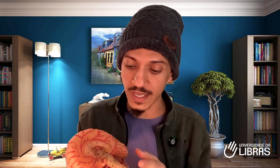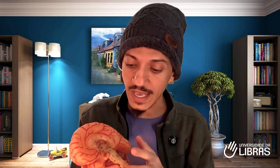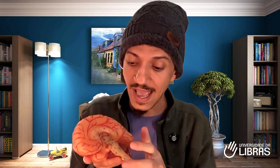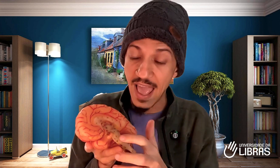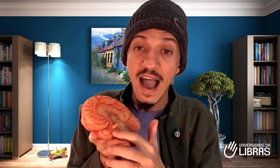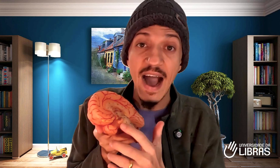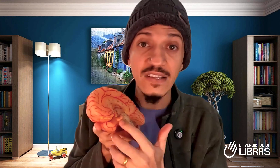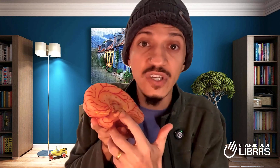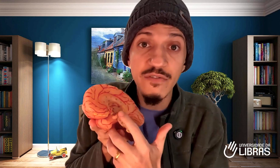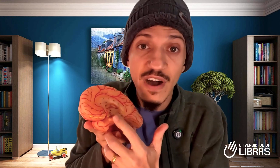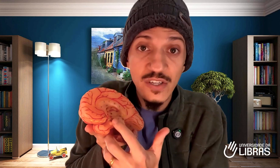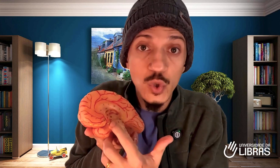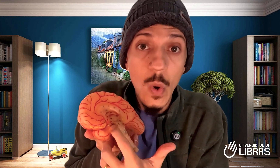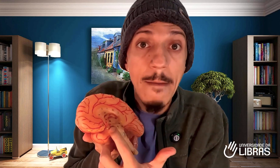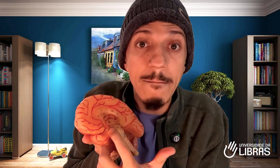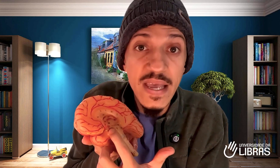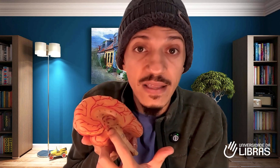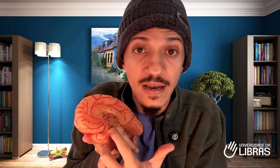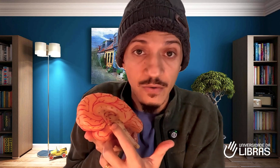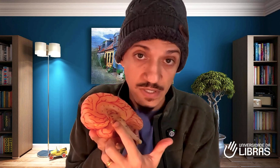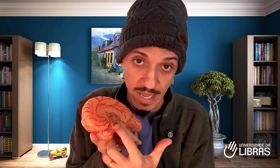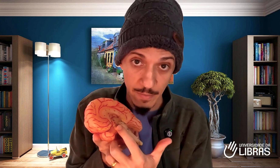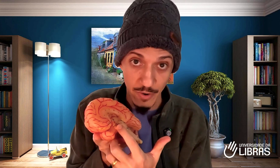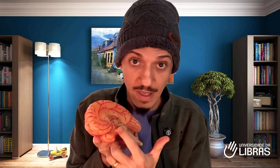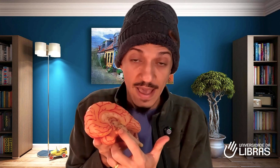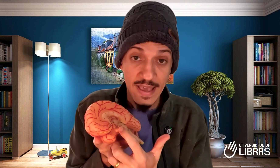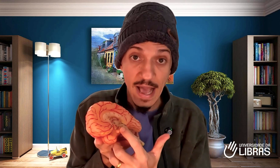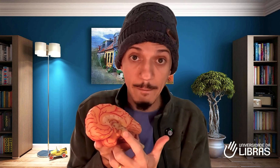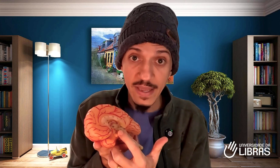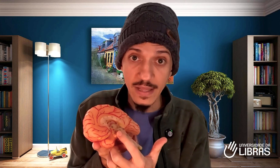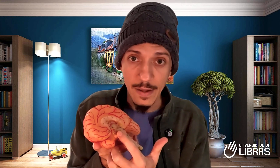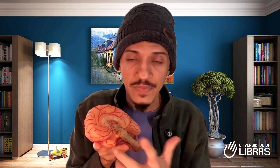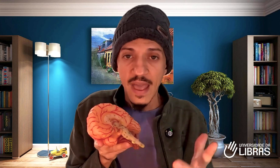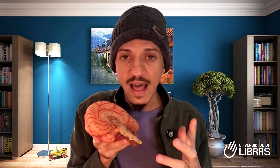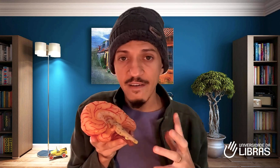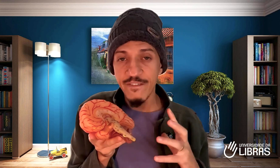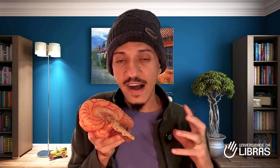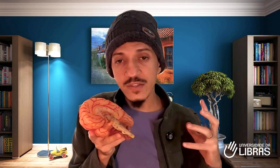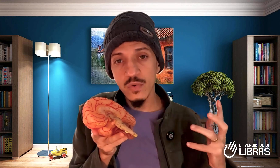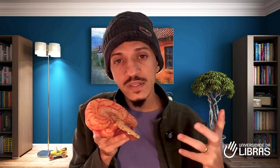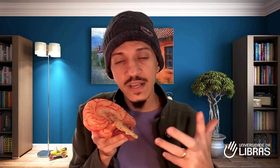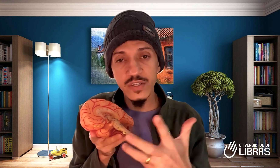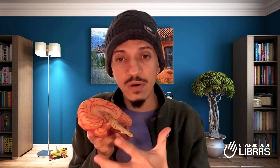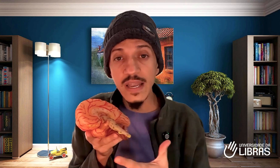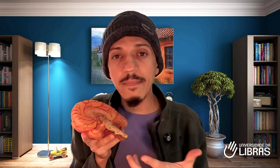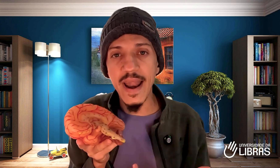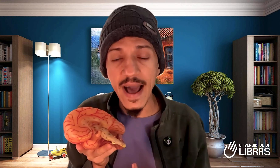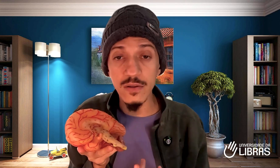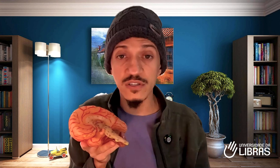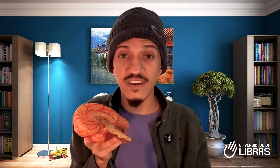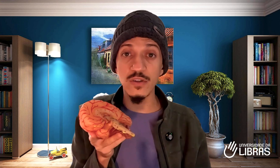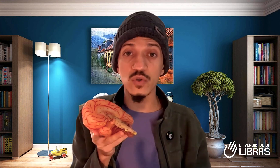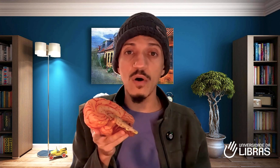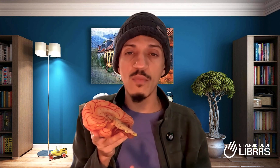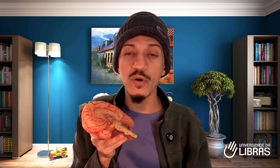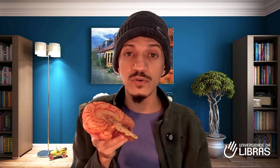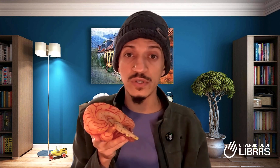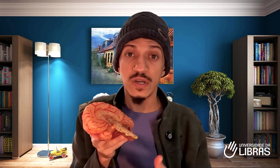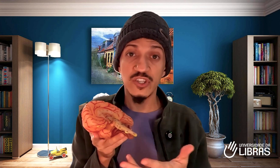ativa a sua amígdala no cérebro. E a amígdala, ela faz com que sejam liberados vários hormônios de